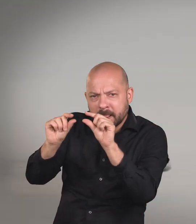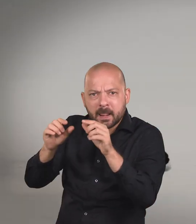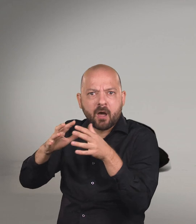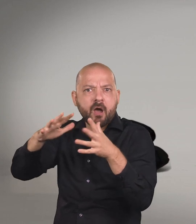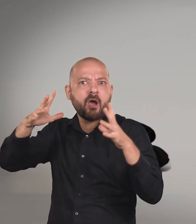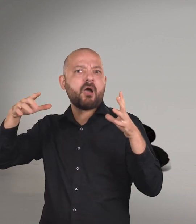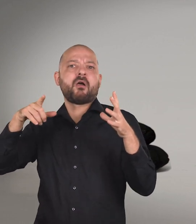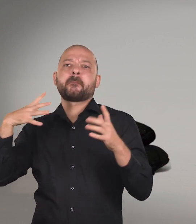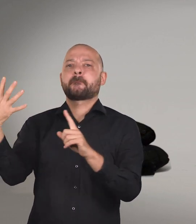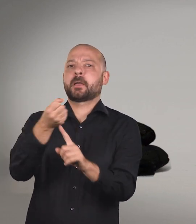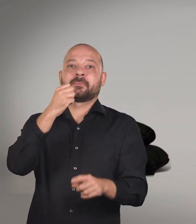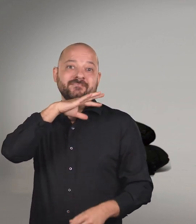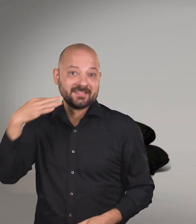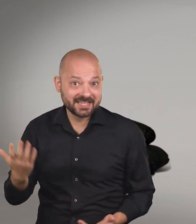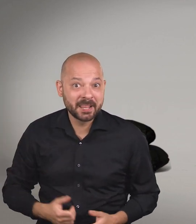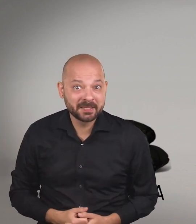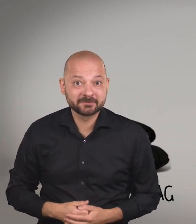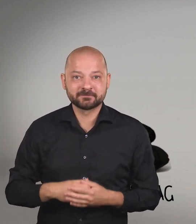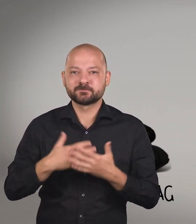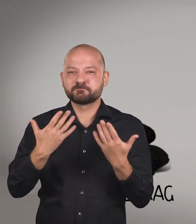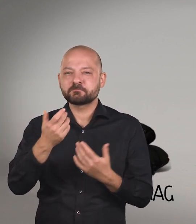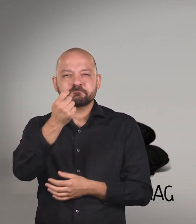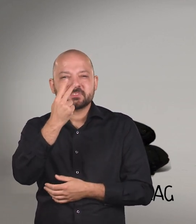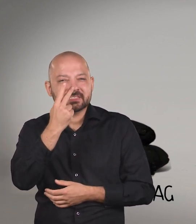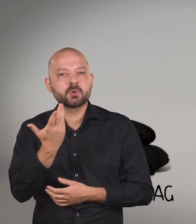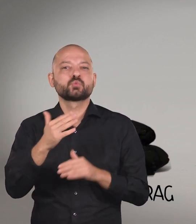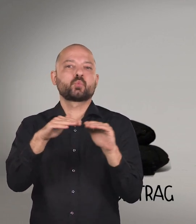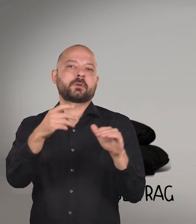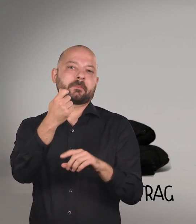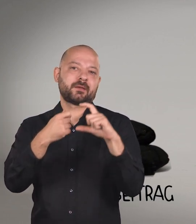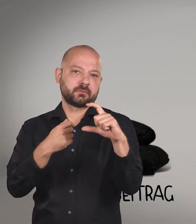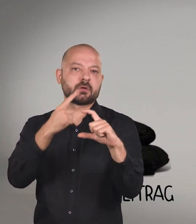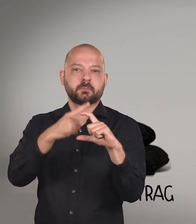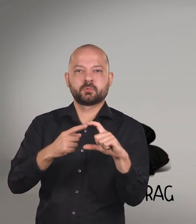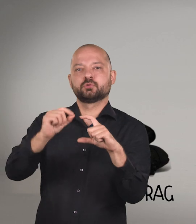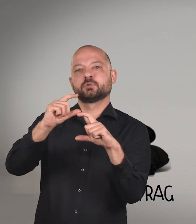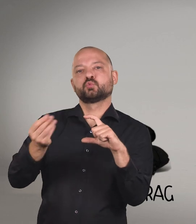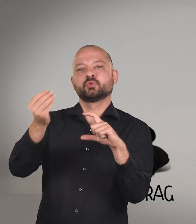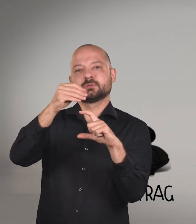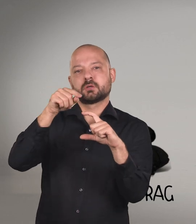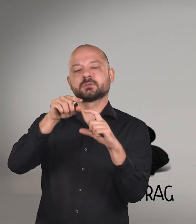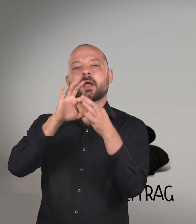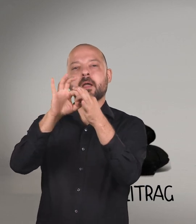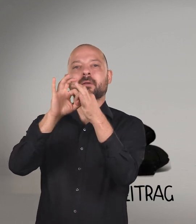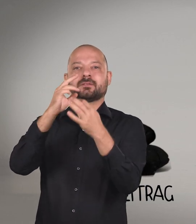Der Beitrag setzt sich zusammen aus einem Grundbeitrag und einem Zusatzbeitrag, der abhängig vom wirtschaftlichen Erfolg des Betriebs variiert.